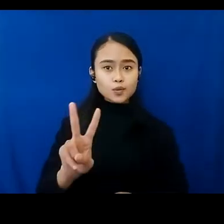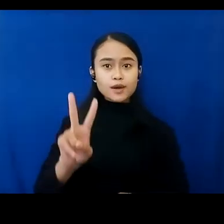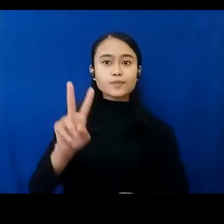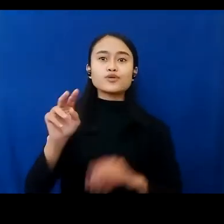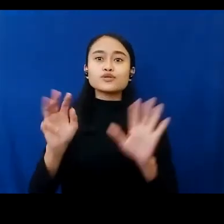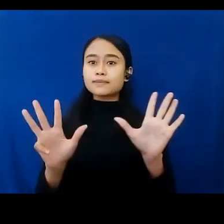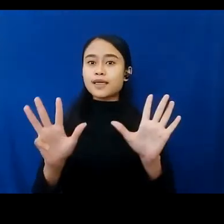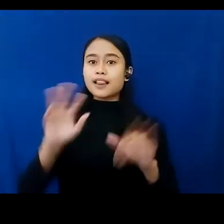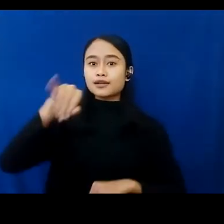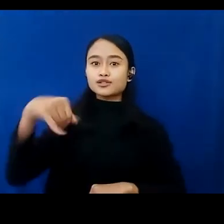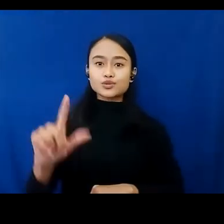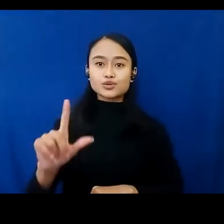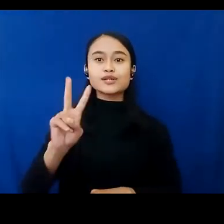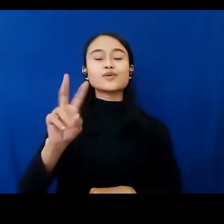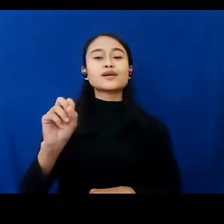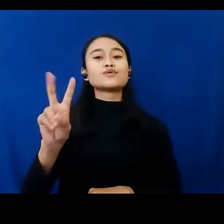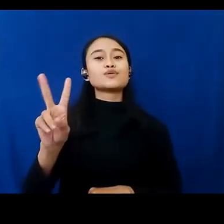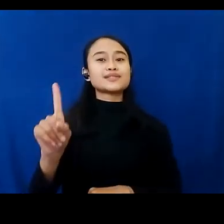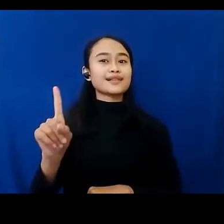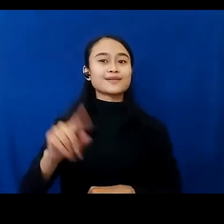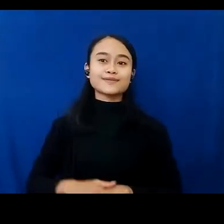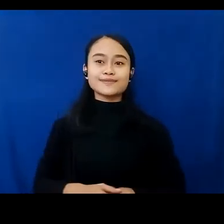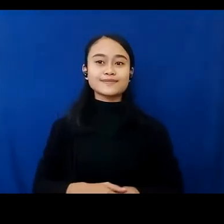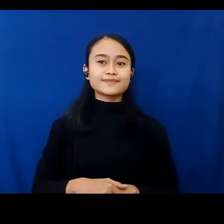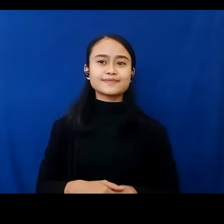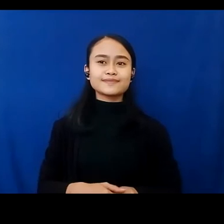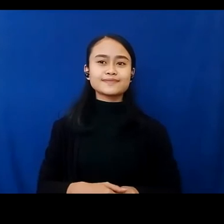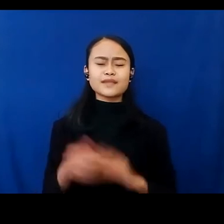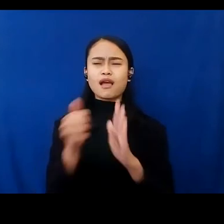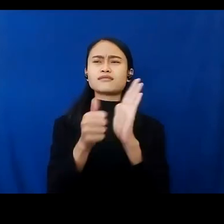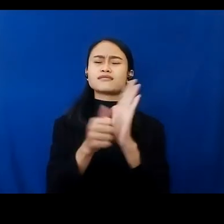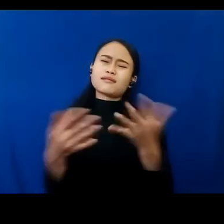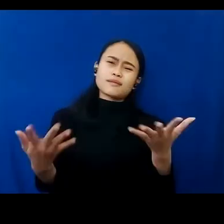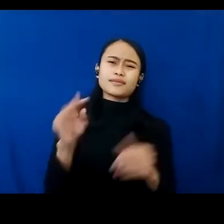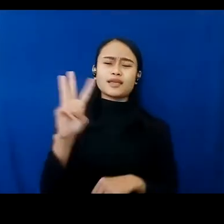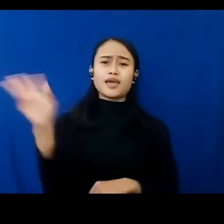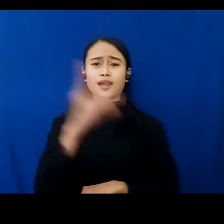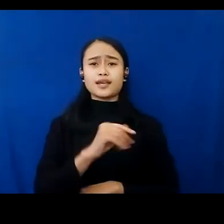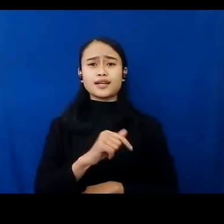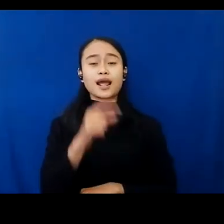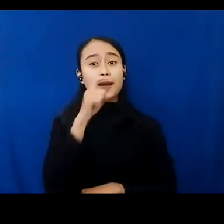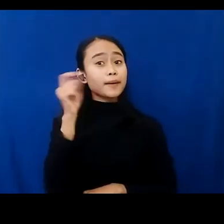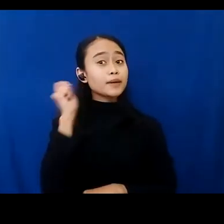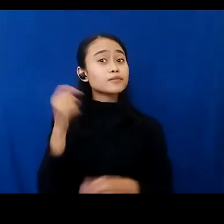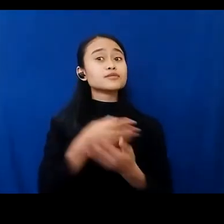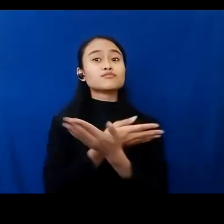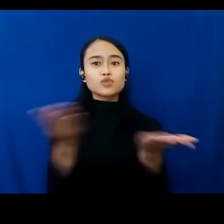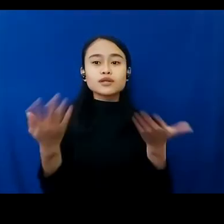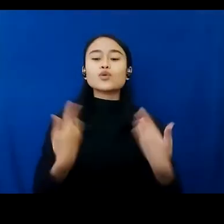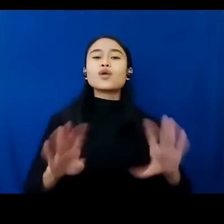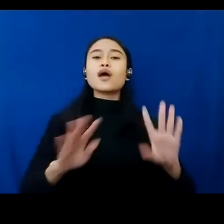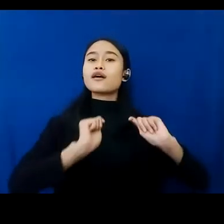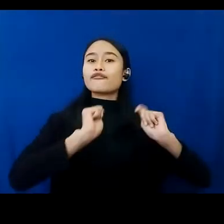Juli 2021. Apa saja sih acara selama tiga hari ini? Bapak, Ibu sekalian yang sudah mendaftar, ini